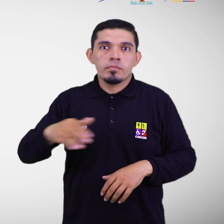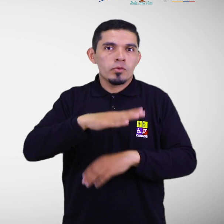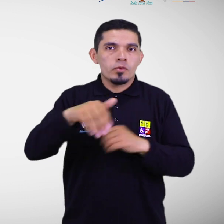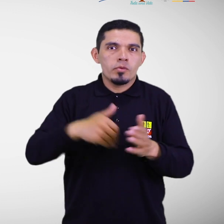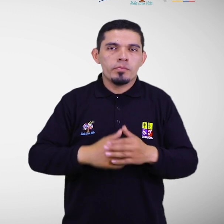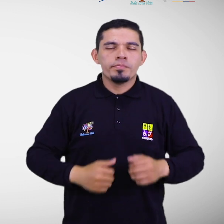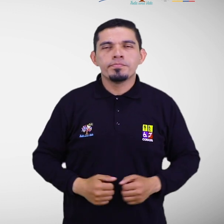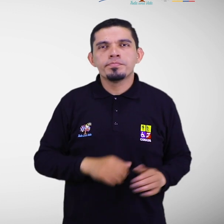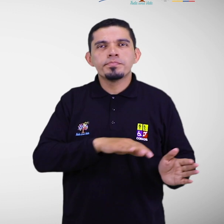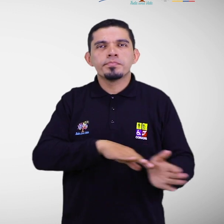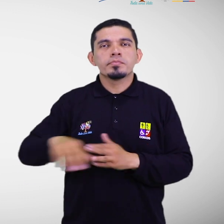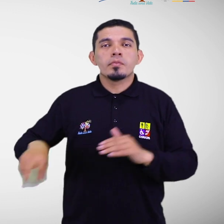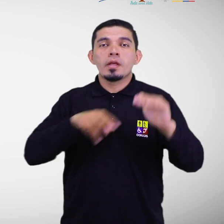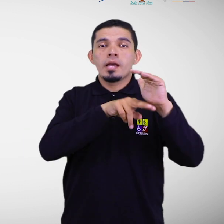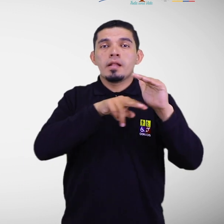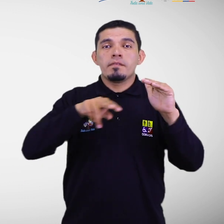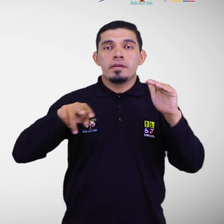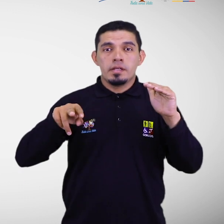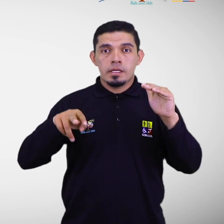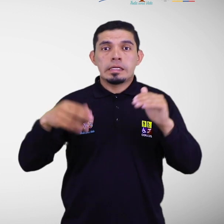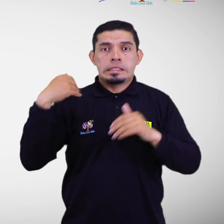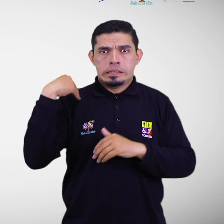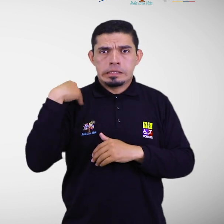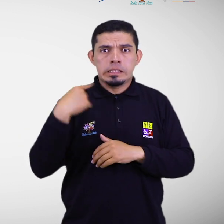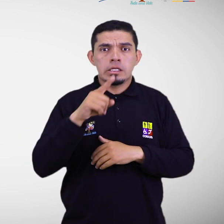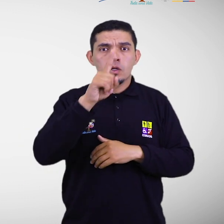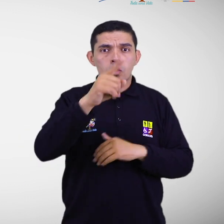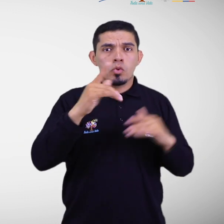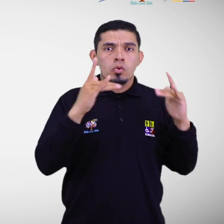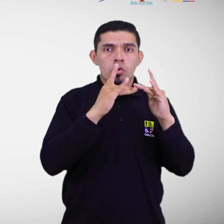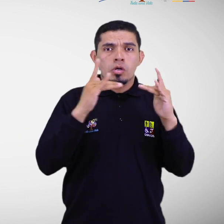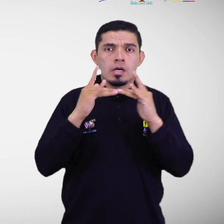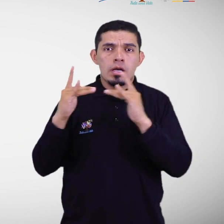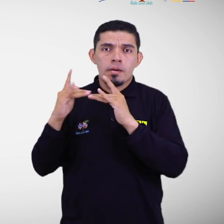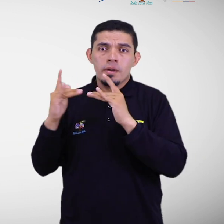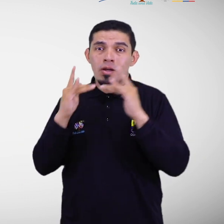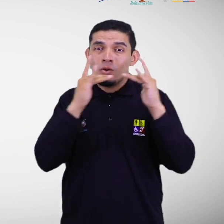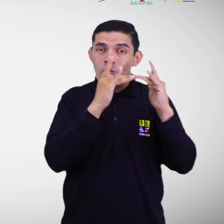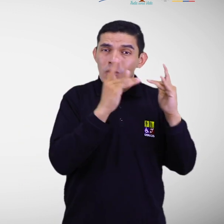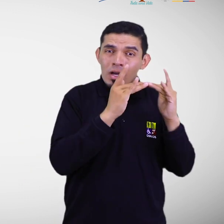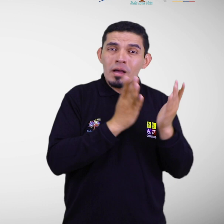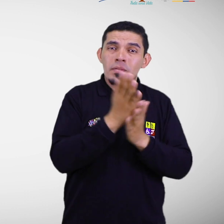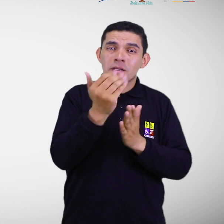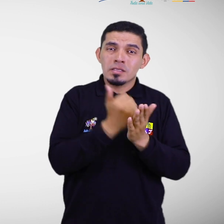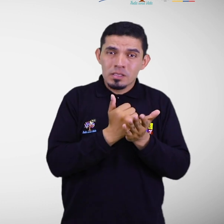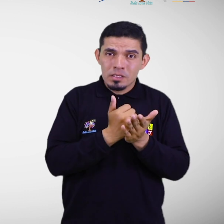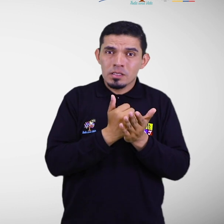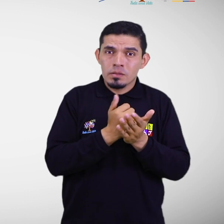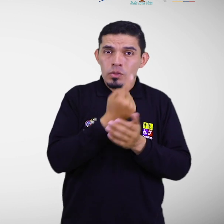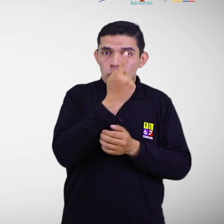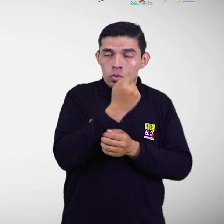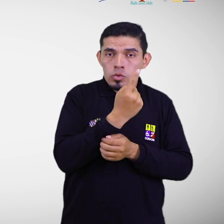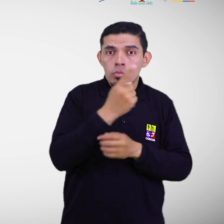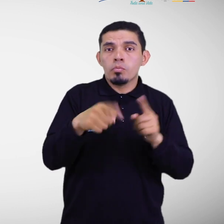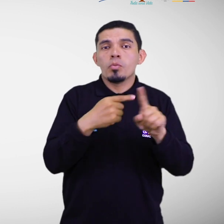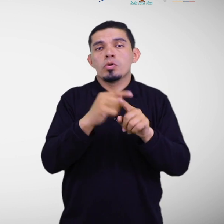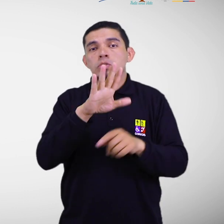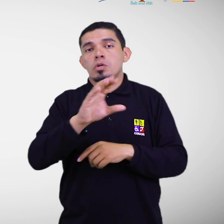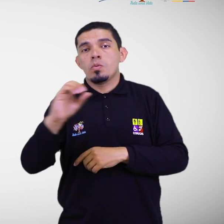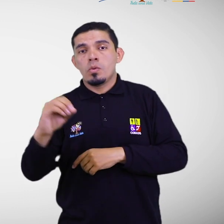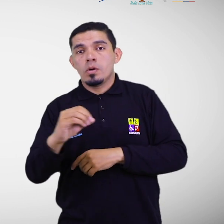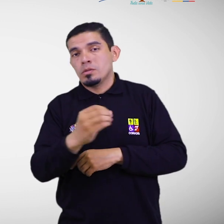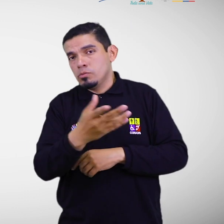En albergues, se debe contar al menos una cama accesible por cada 50 camas convencionales Se deberá